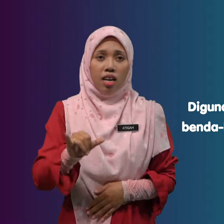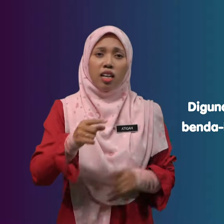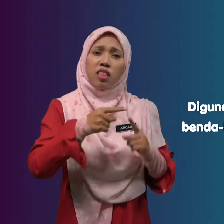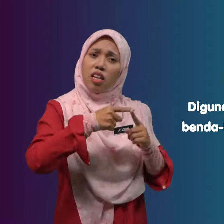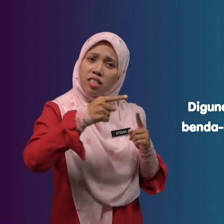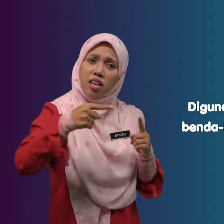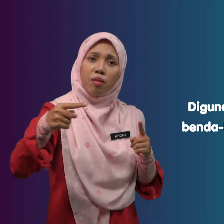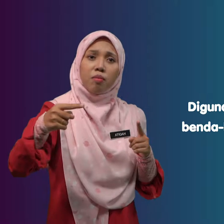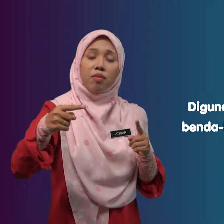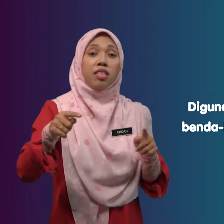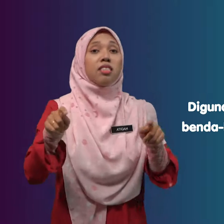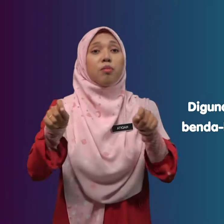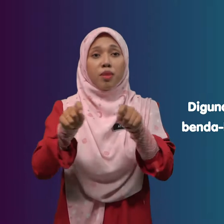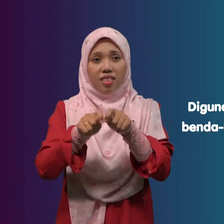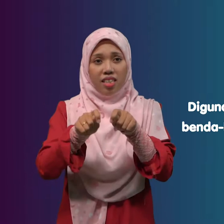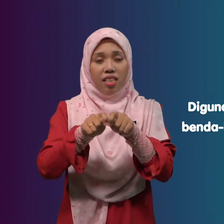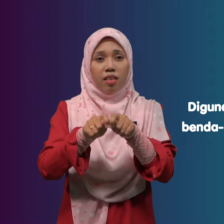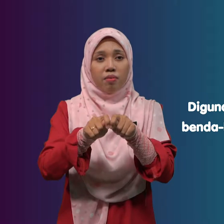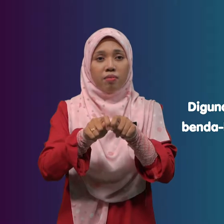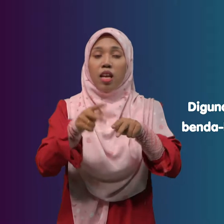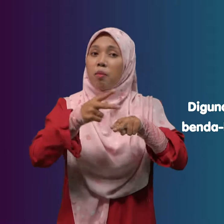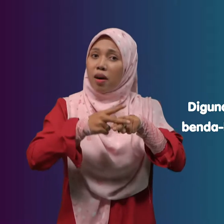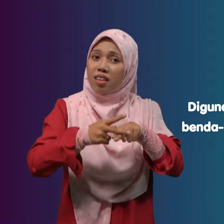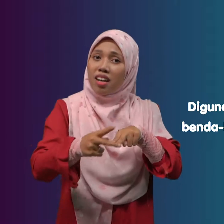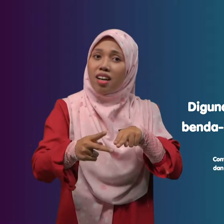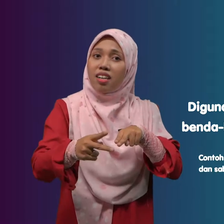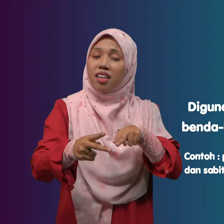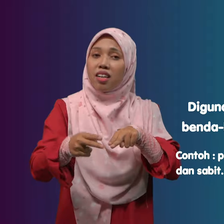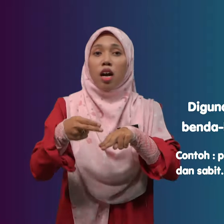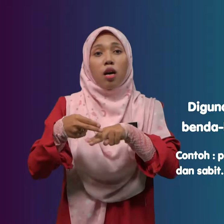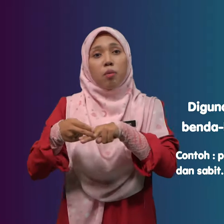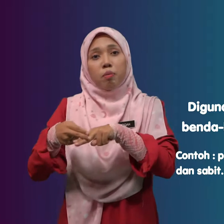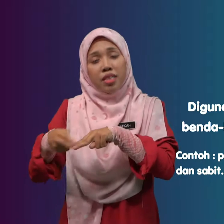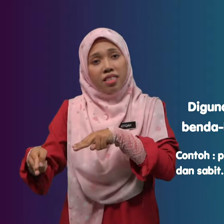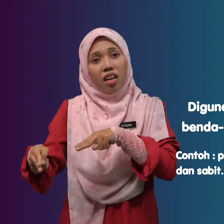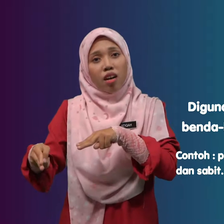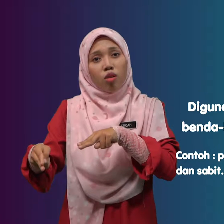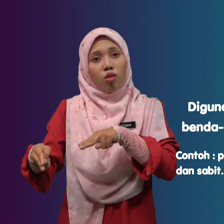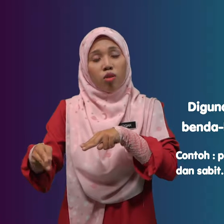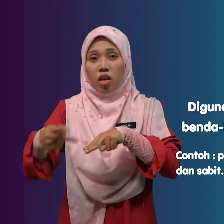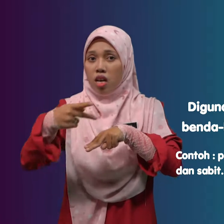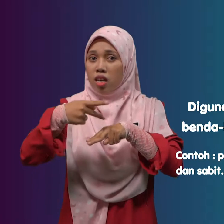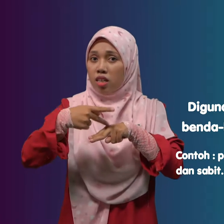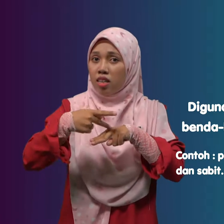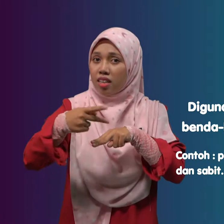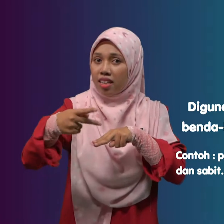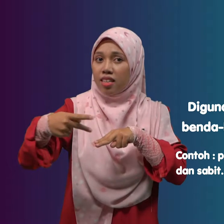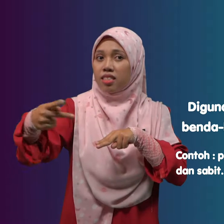Tajam Seperti Barang Pisau Keris